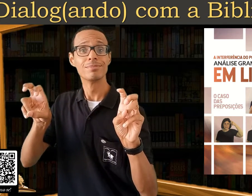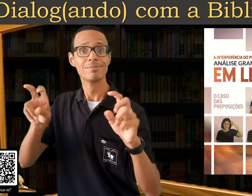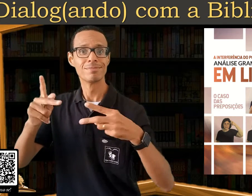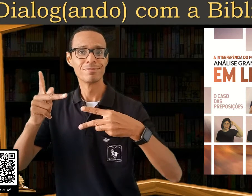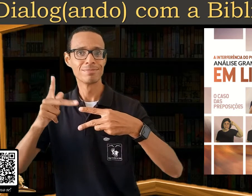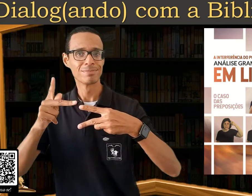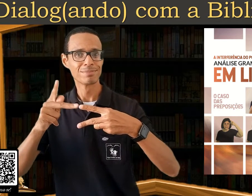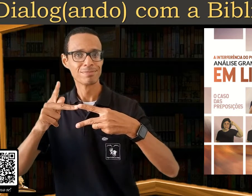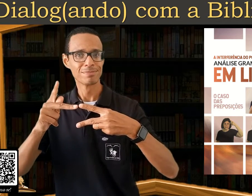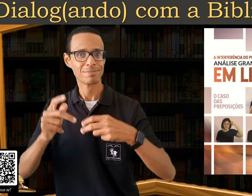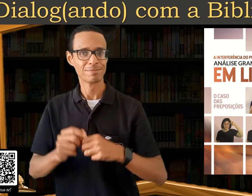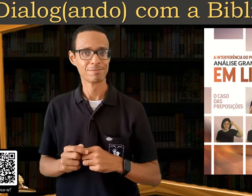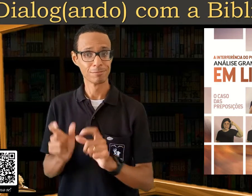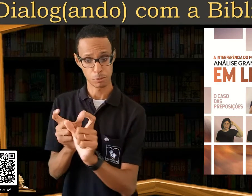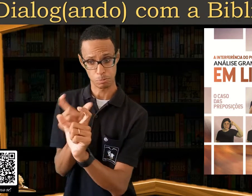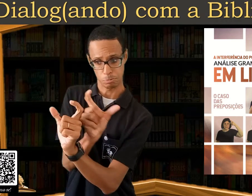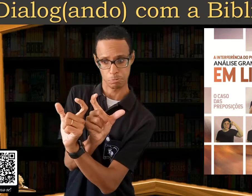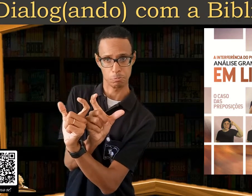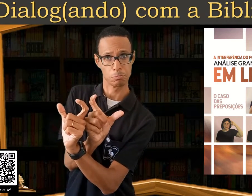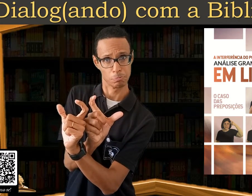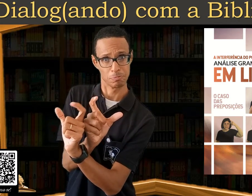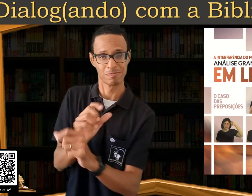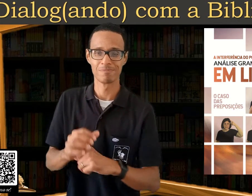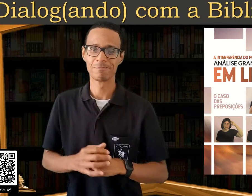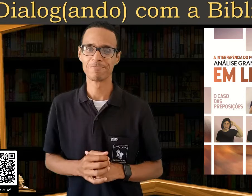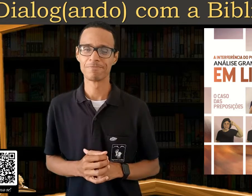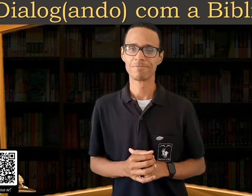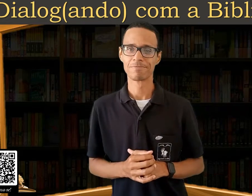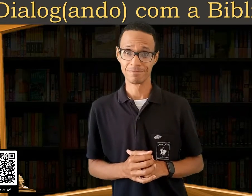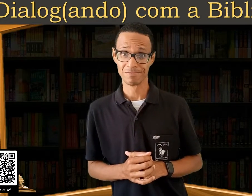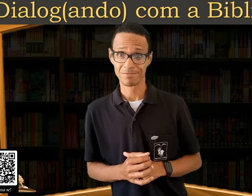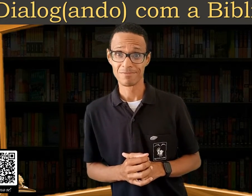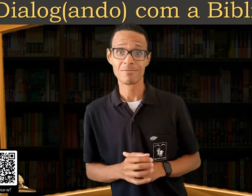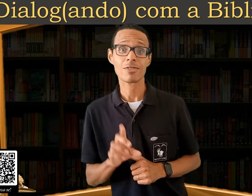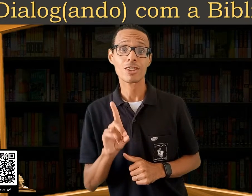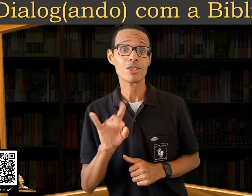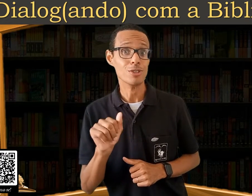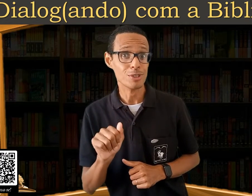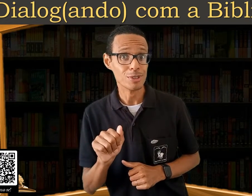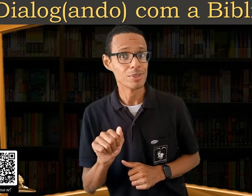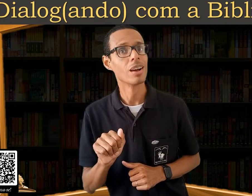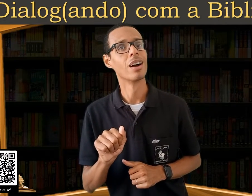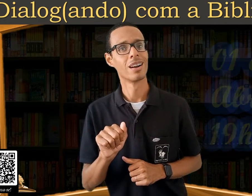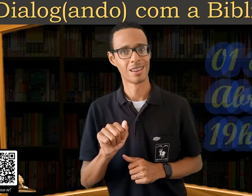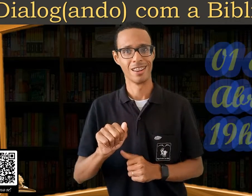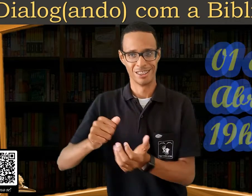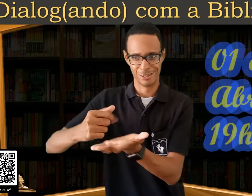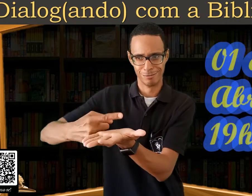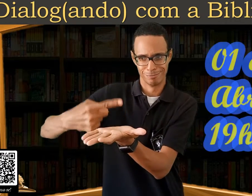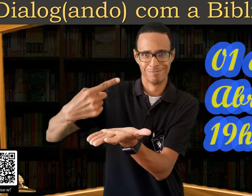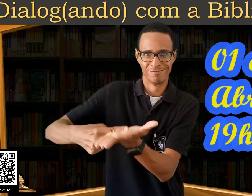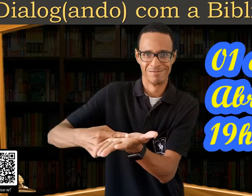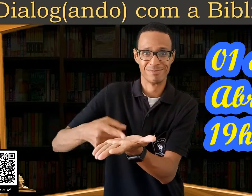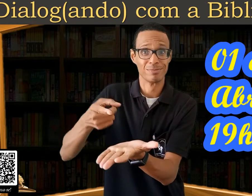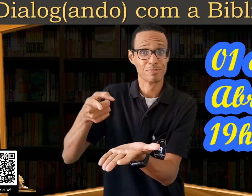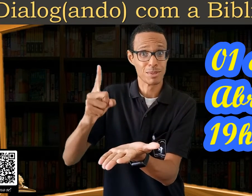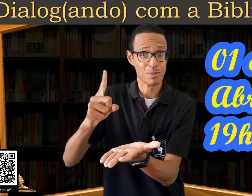O caso das preposições. Este Dialogando está marcado para o dia